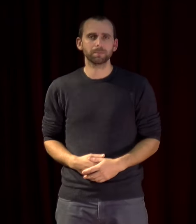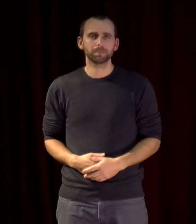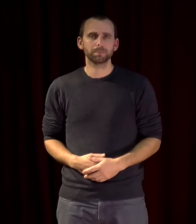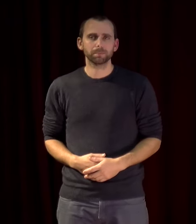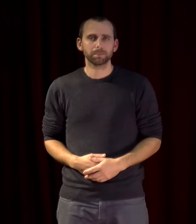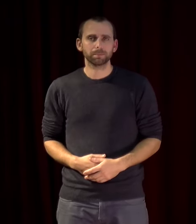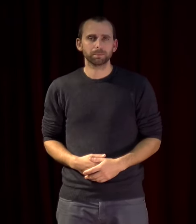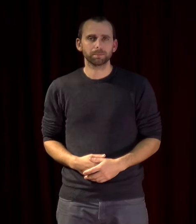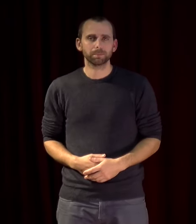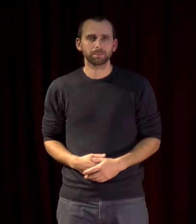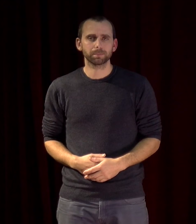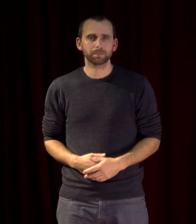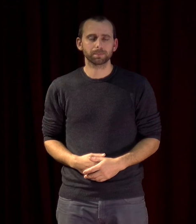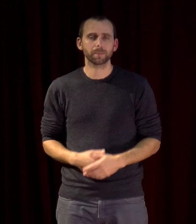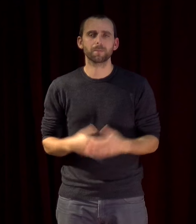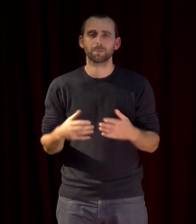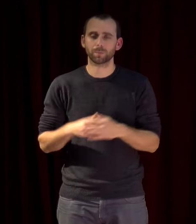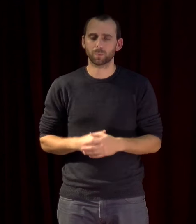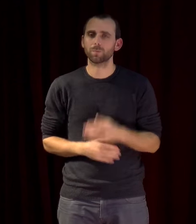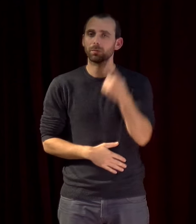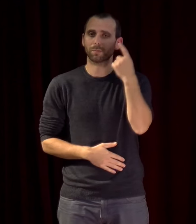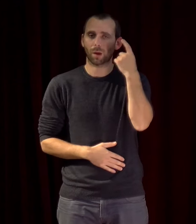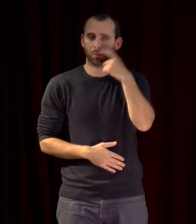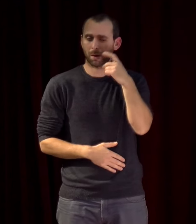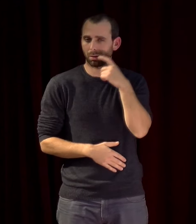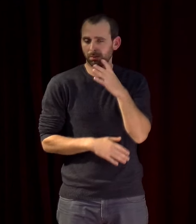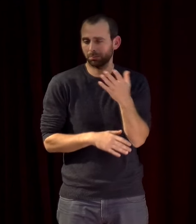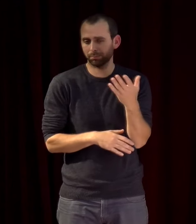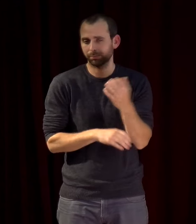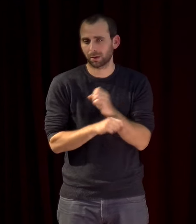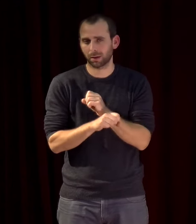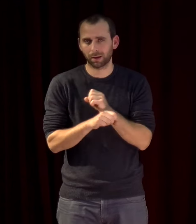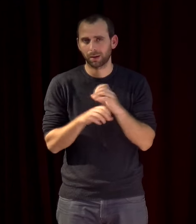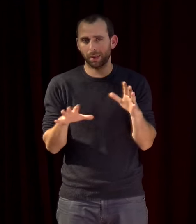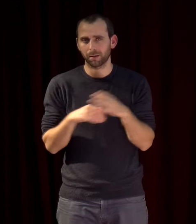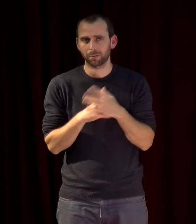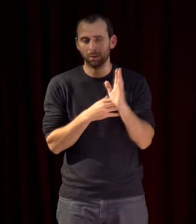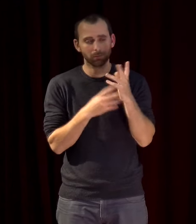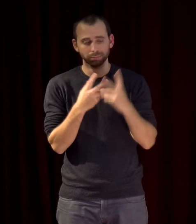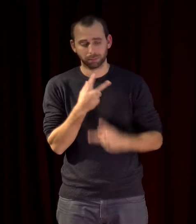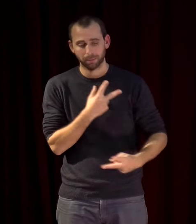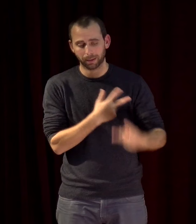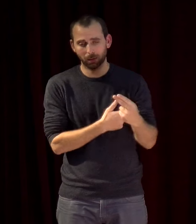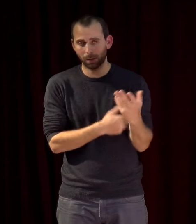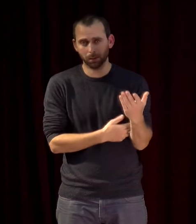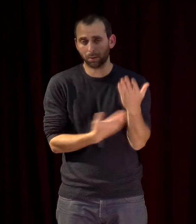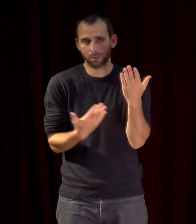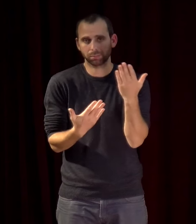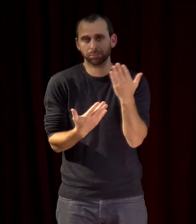on constate clairement qu'il y a eu une saison heureuse où